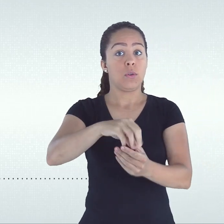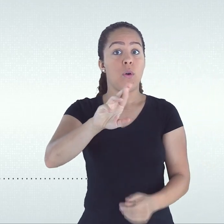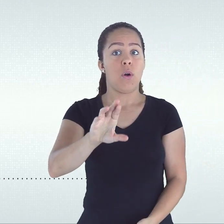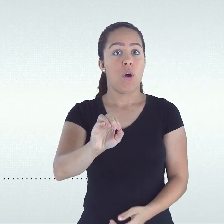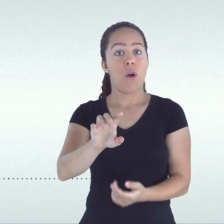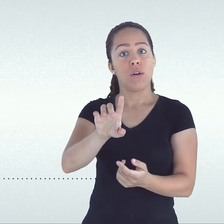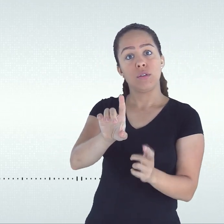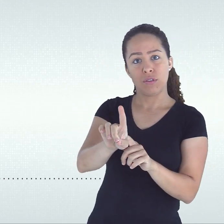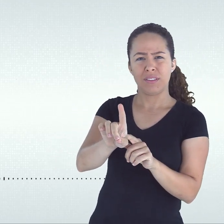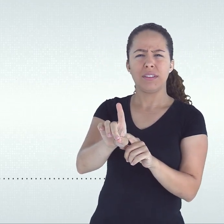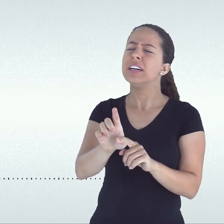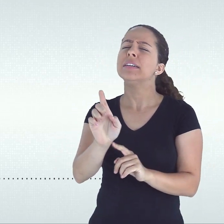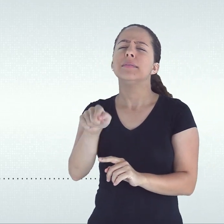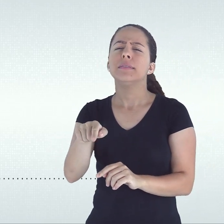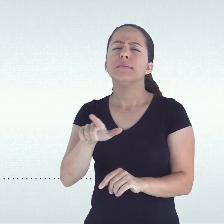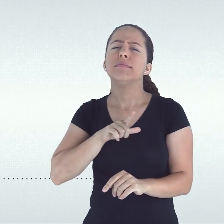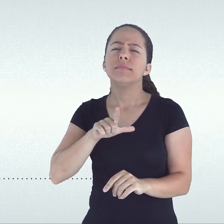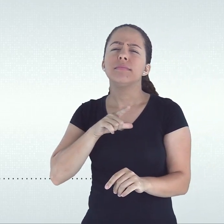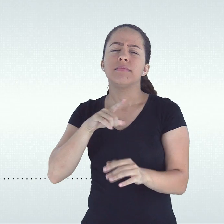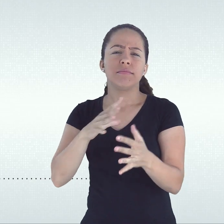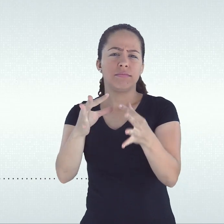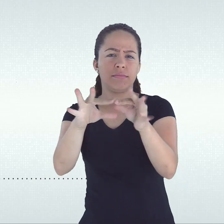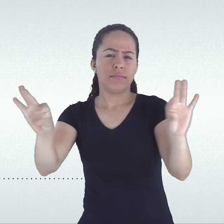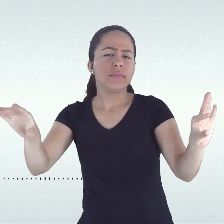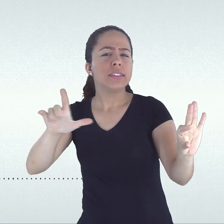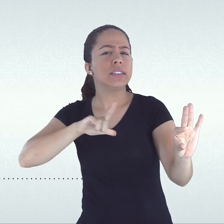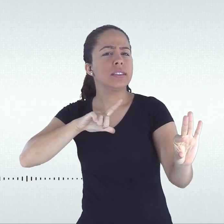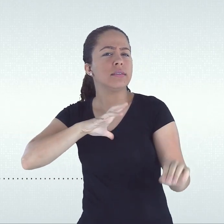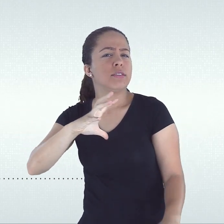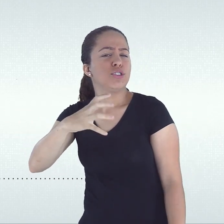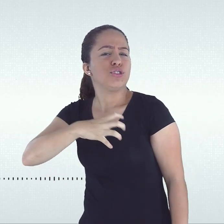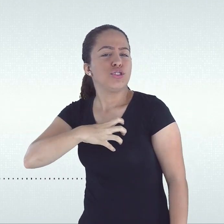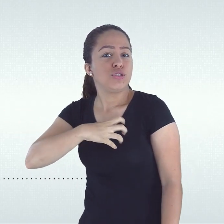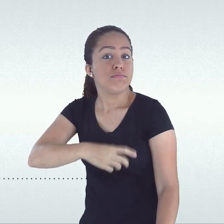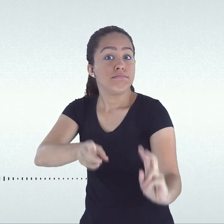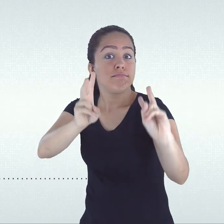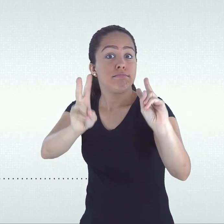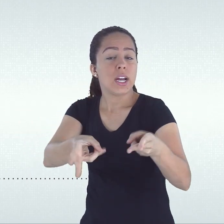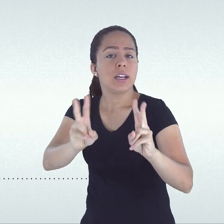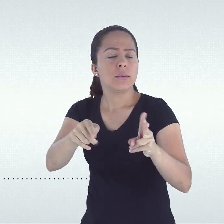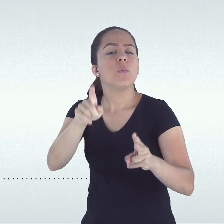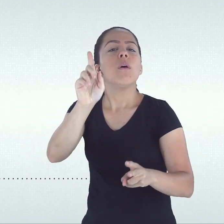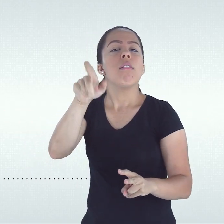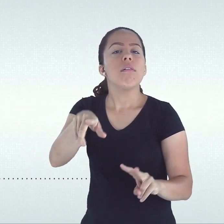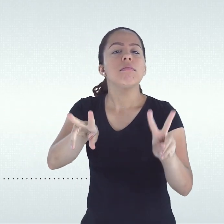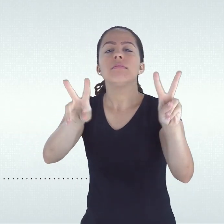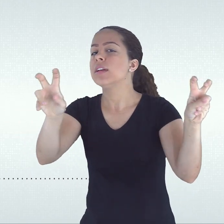ROD, o termo que assume o mesmo sentido é promoção parcial.